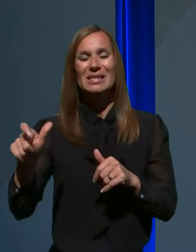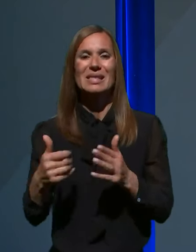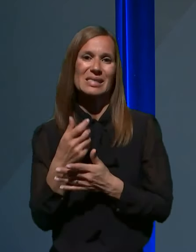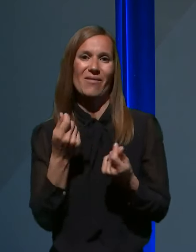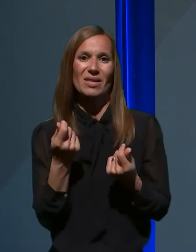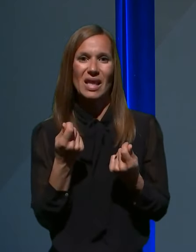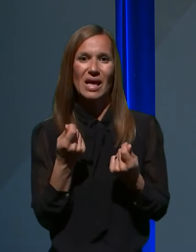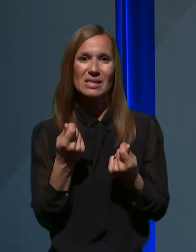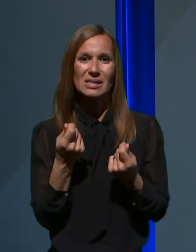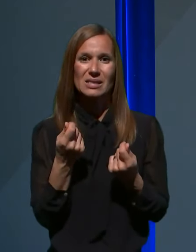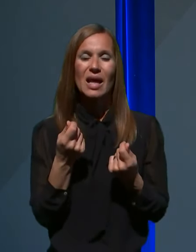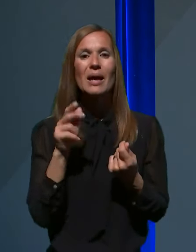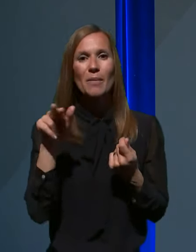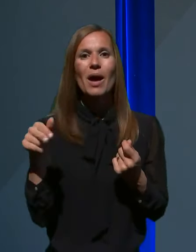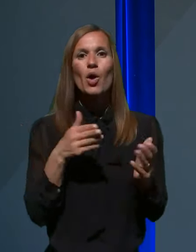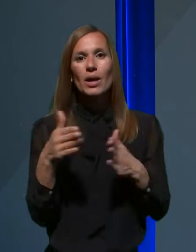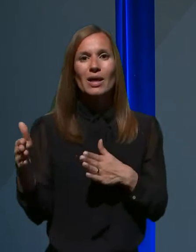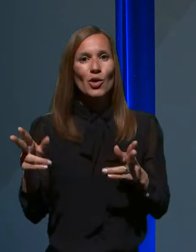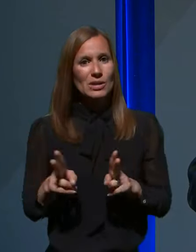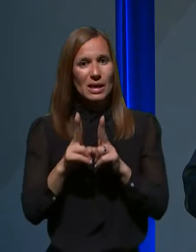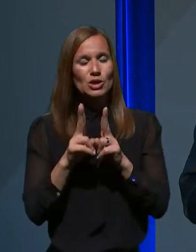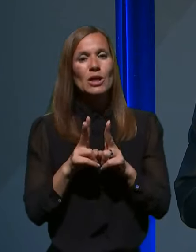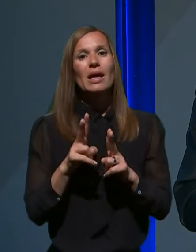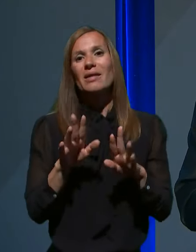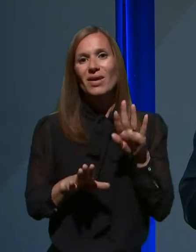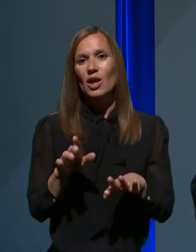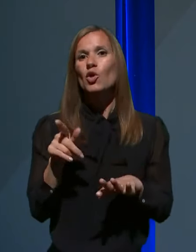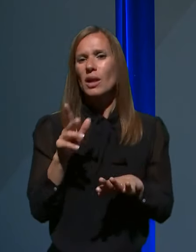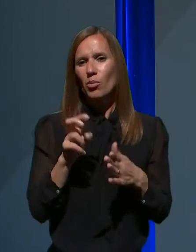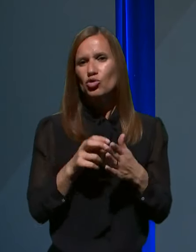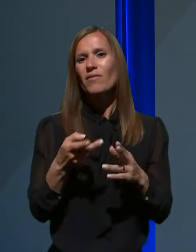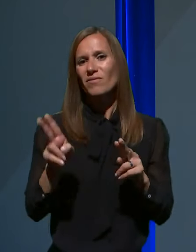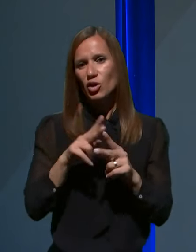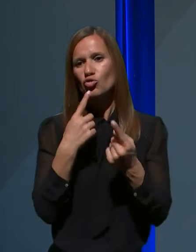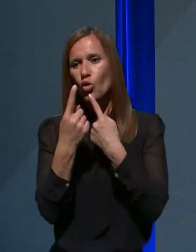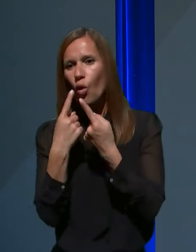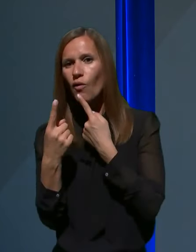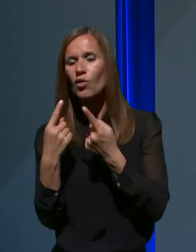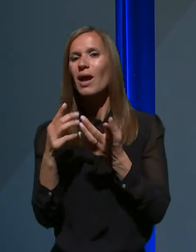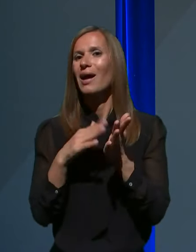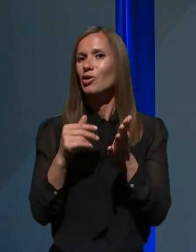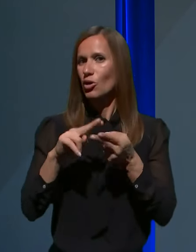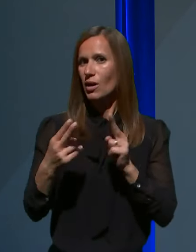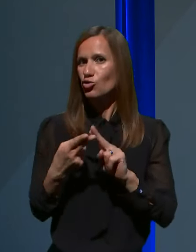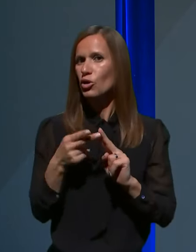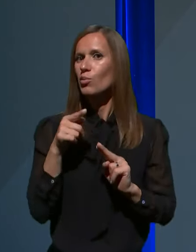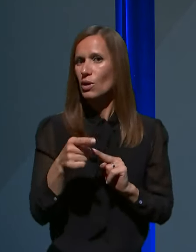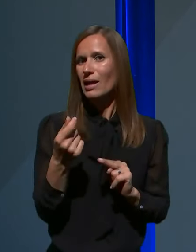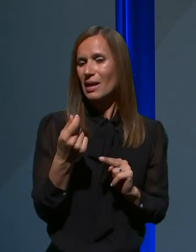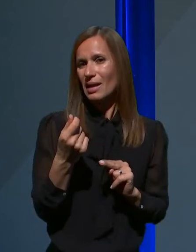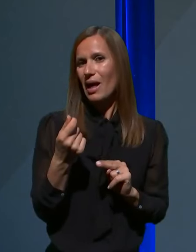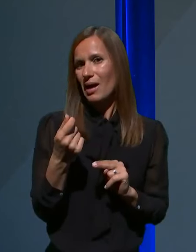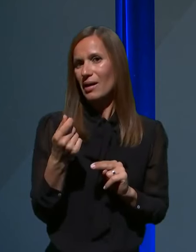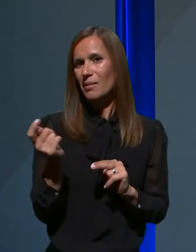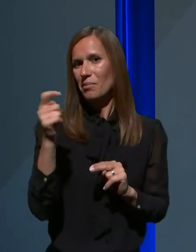njihovo redno srečanje in verjetno bo tam še veliko dogovorov, na kakšen način bo ta denar v posamezno državo prihajal.